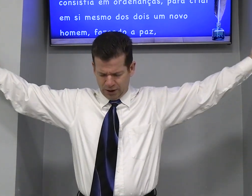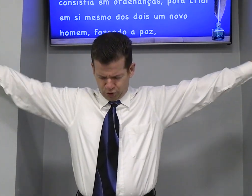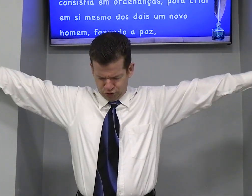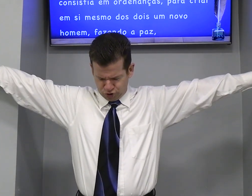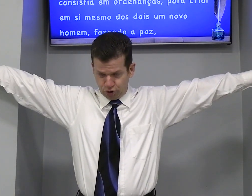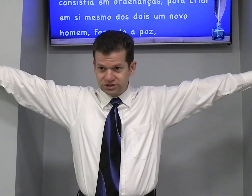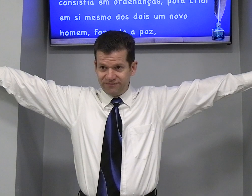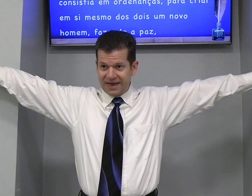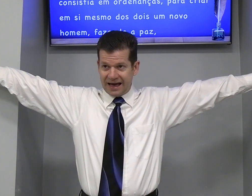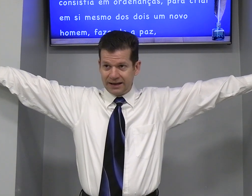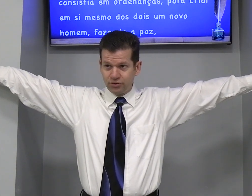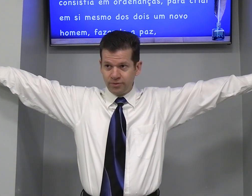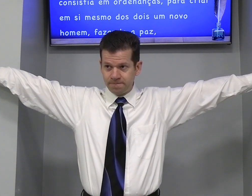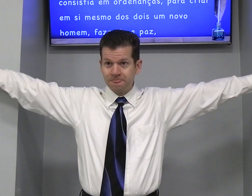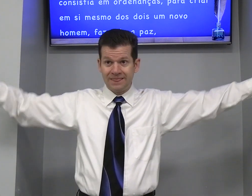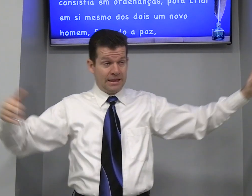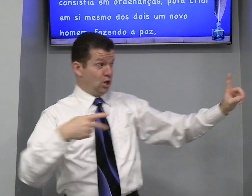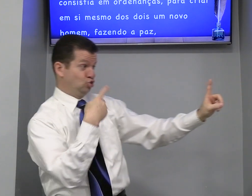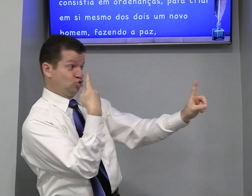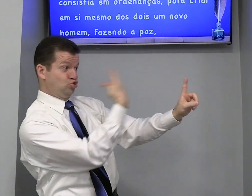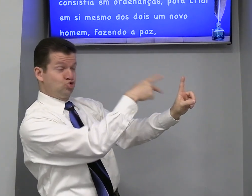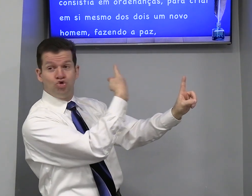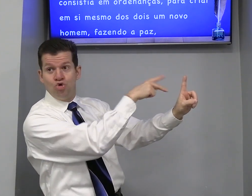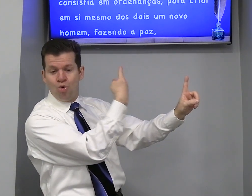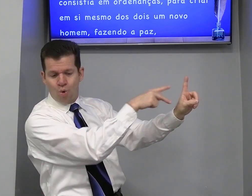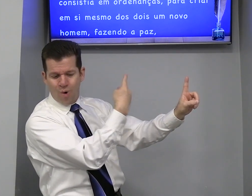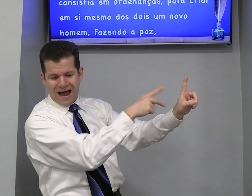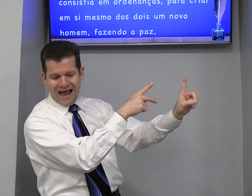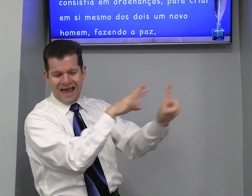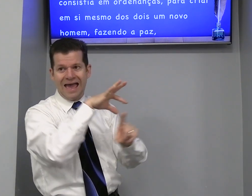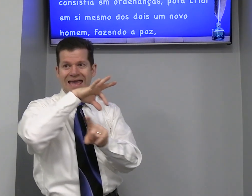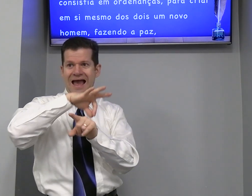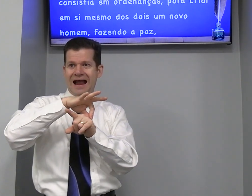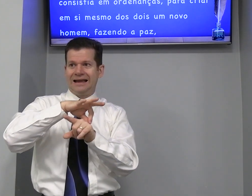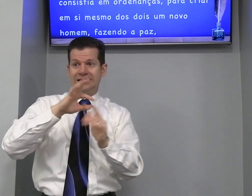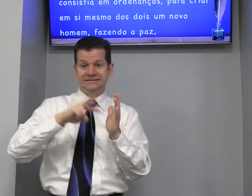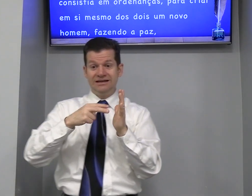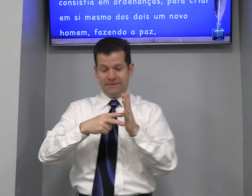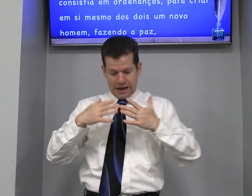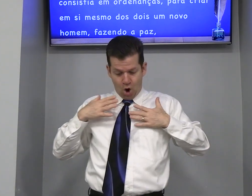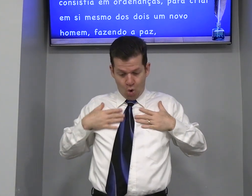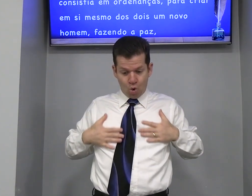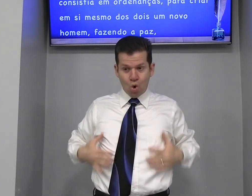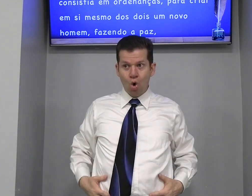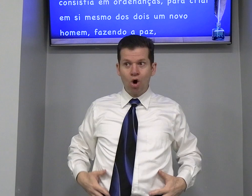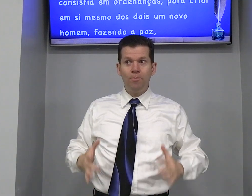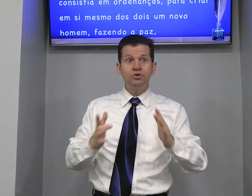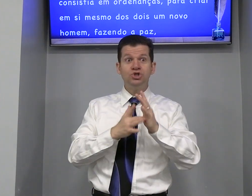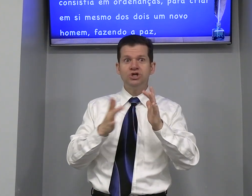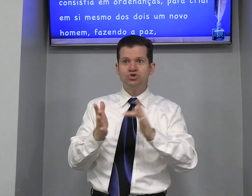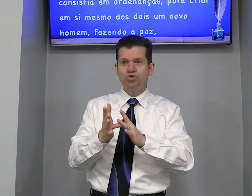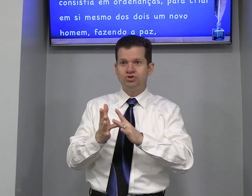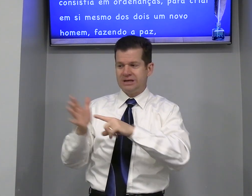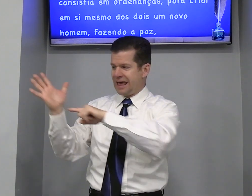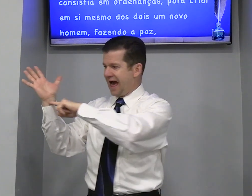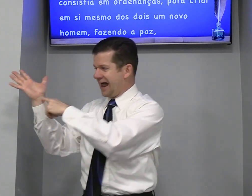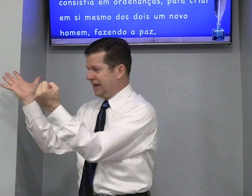na cruz Crucificado Sua Carne Significa O corpo De Jesus Ali